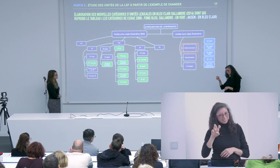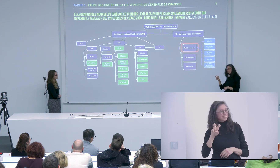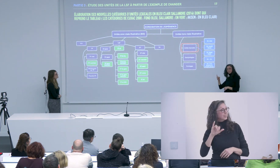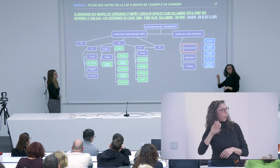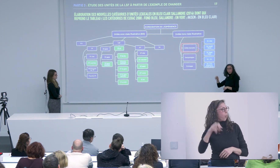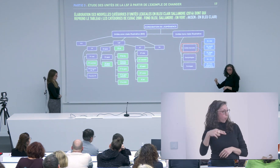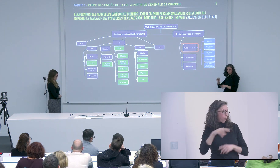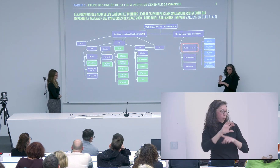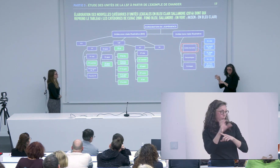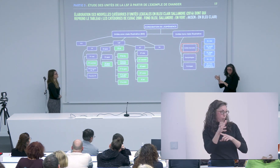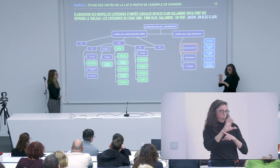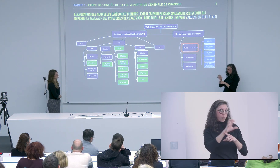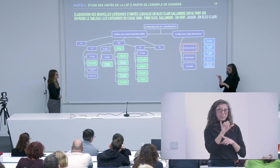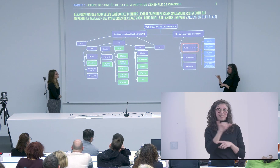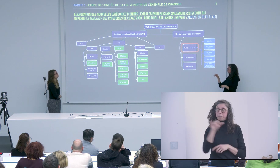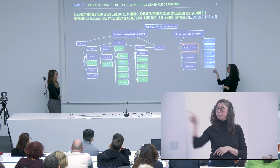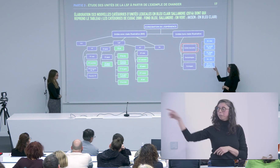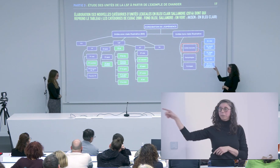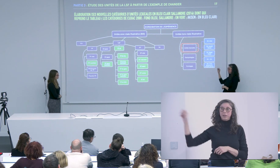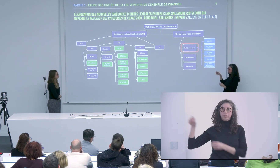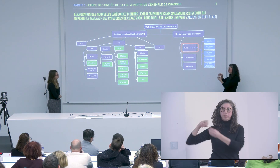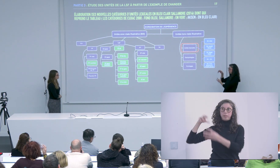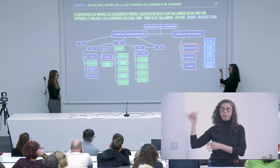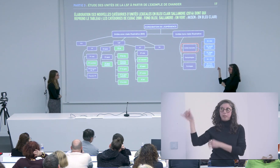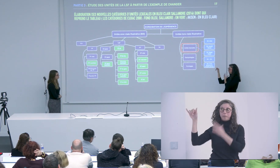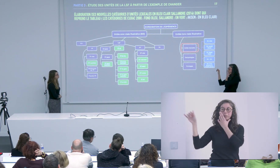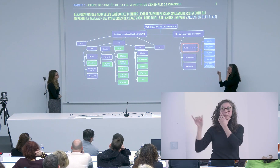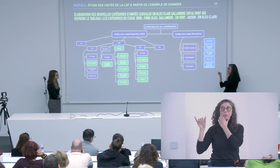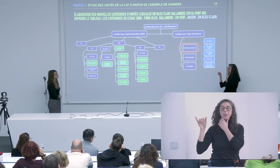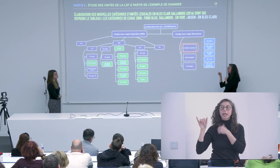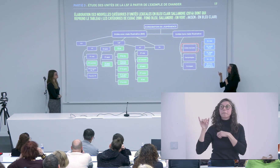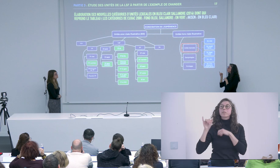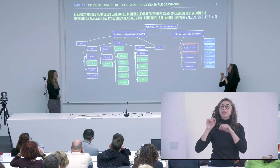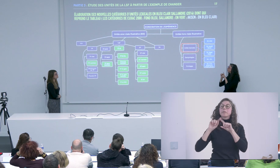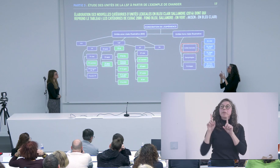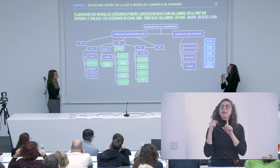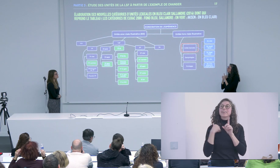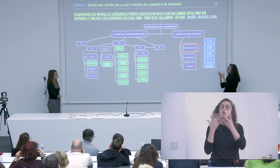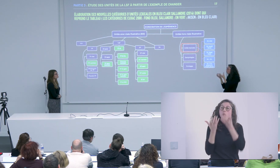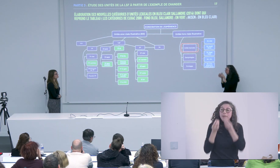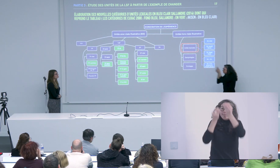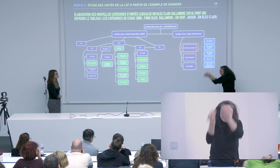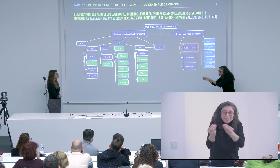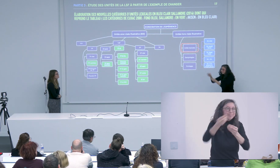les deux UAL et UT soit dans des dérivations soit dans des variations et je pense qu'on peut arriver à retrouver cette